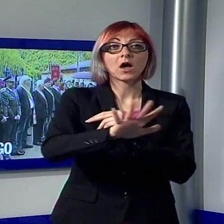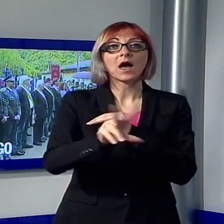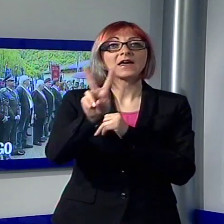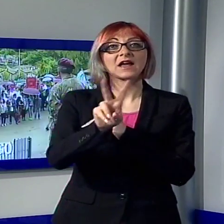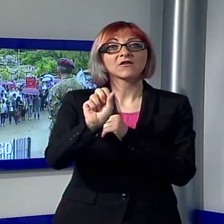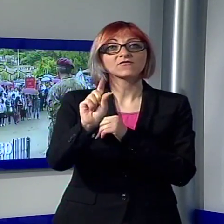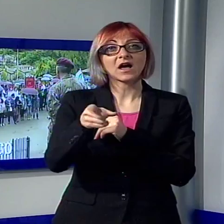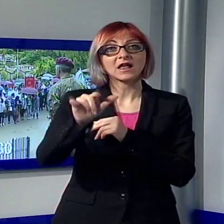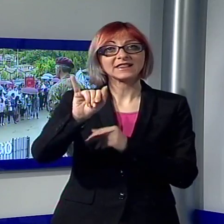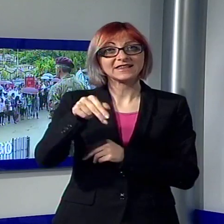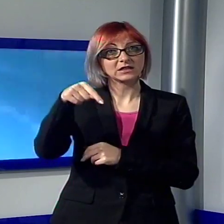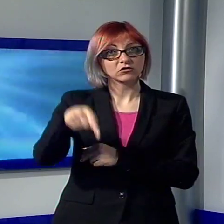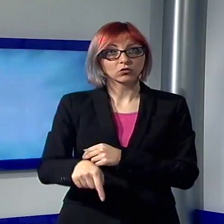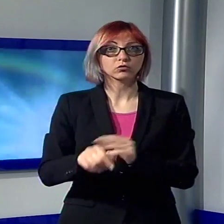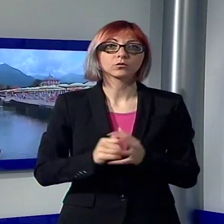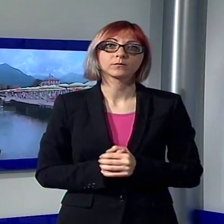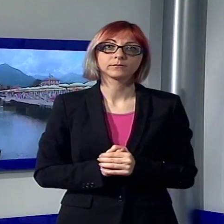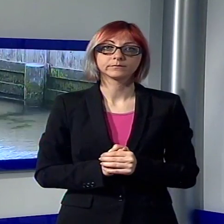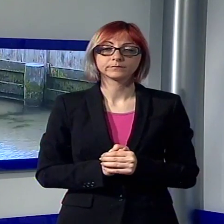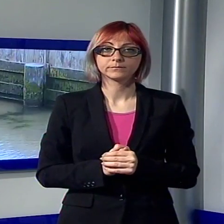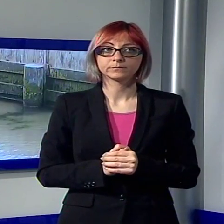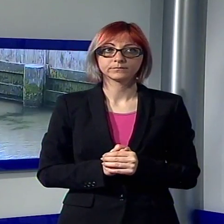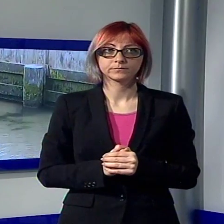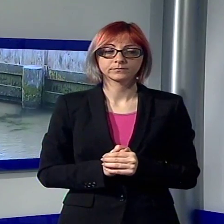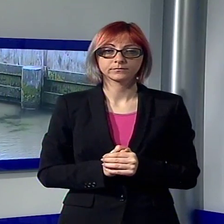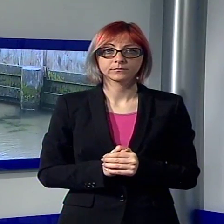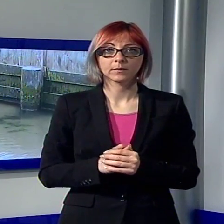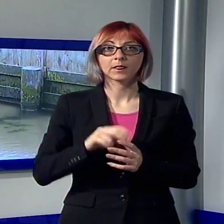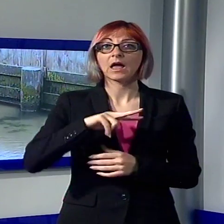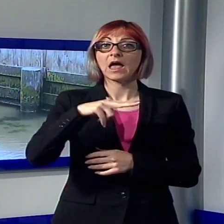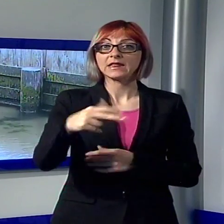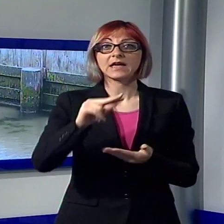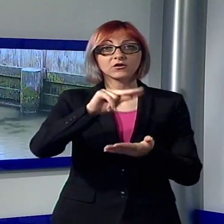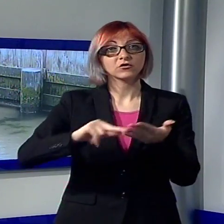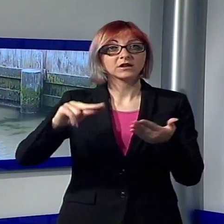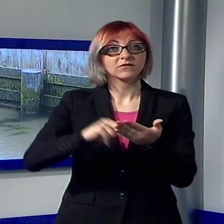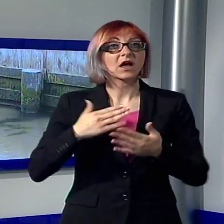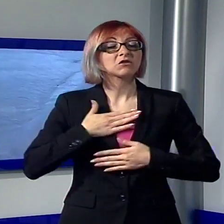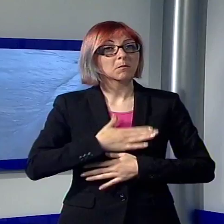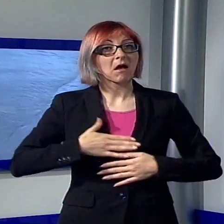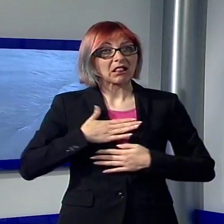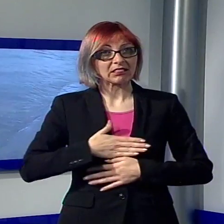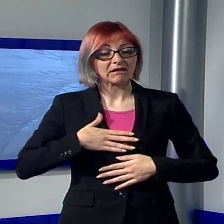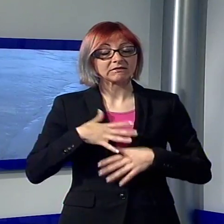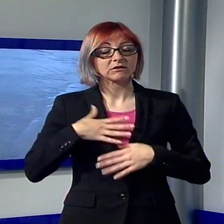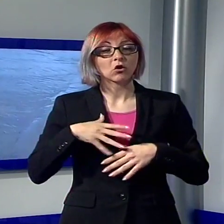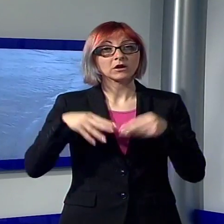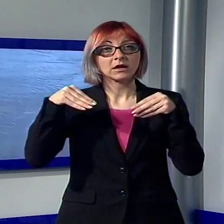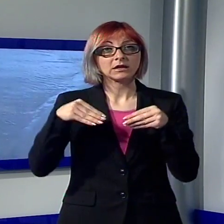Garfagnana. Terzo divieto di balneazione per il mare della Versilia dall'inizio della stagione, stavolta